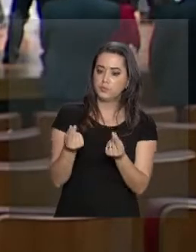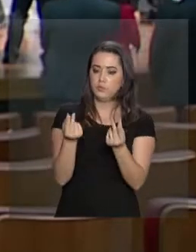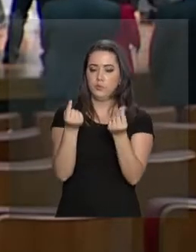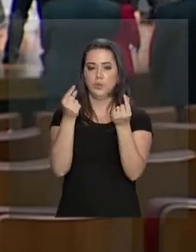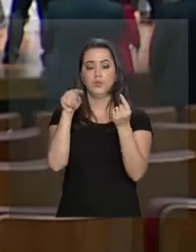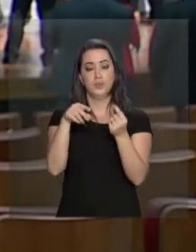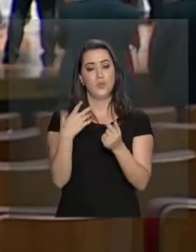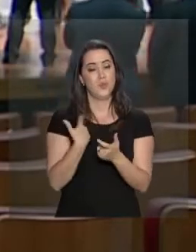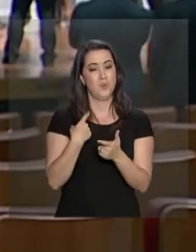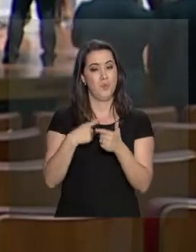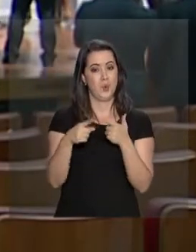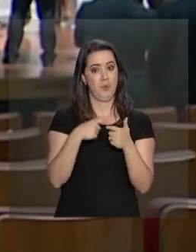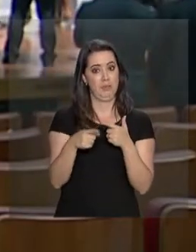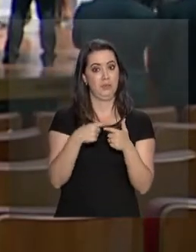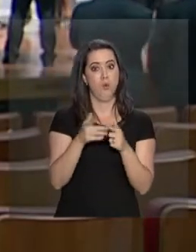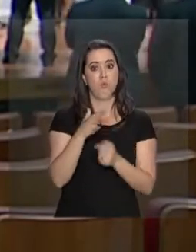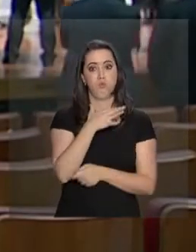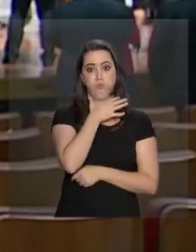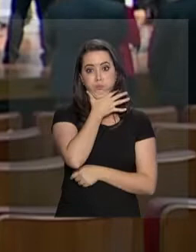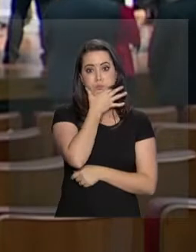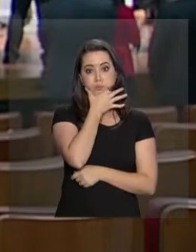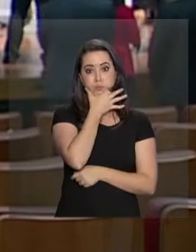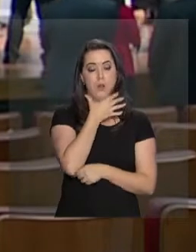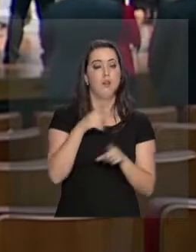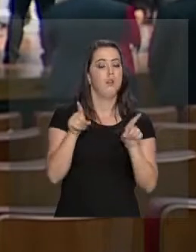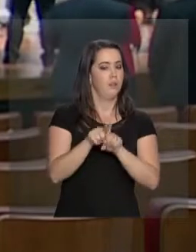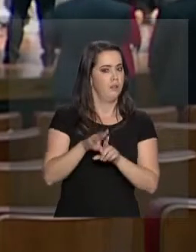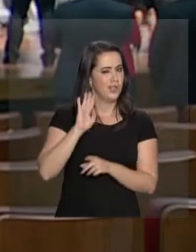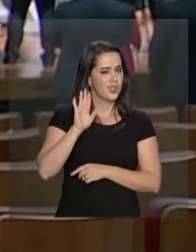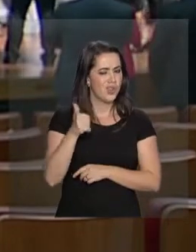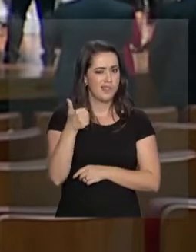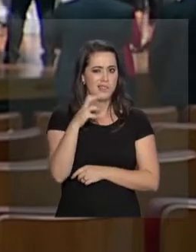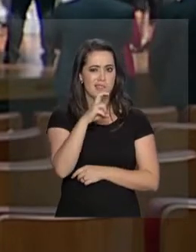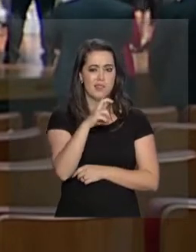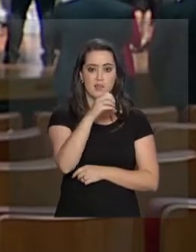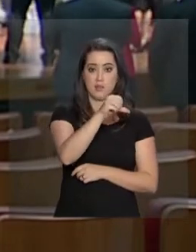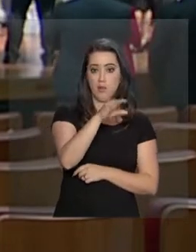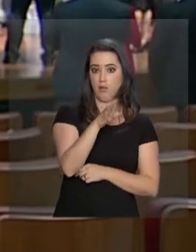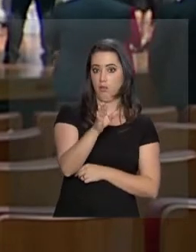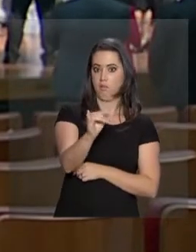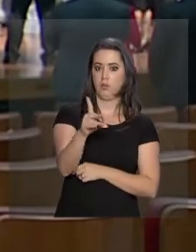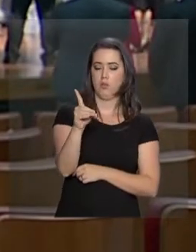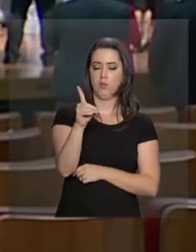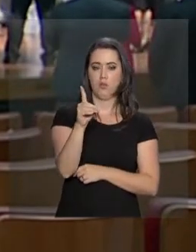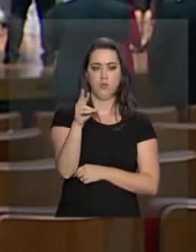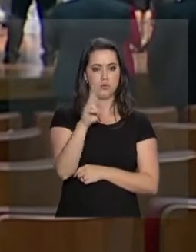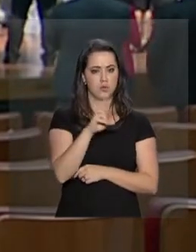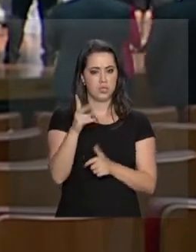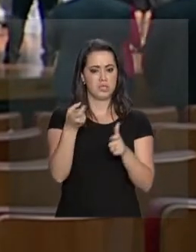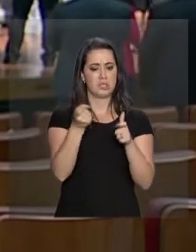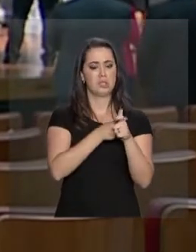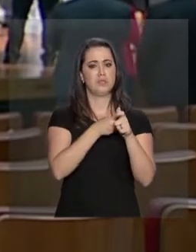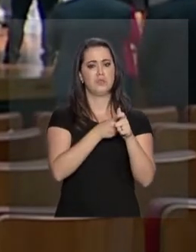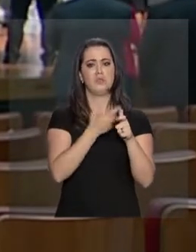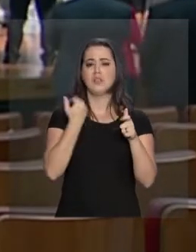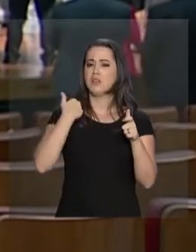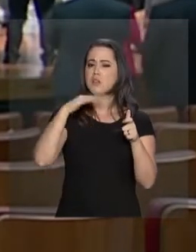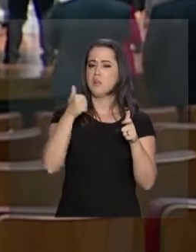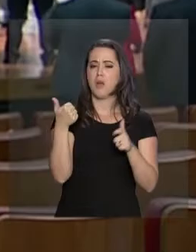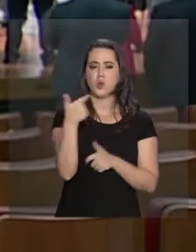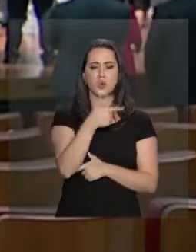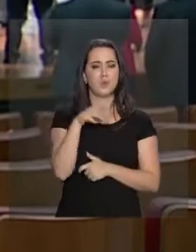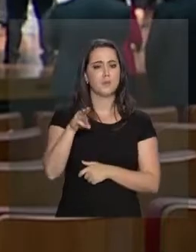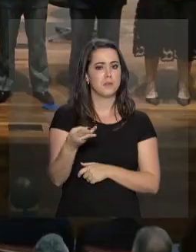públicas no vermelho, previsto em 159 bilhões de reais, e um país com mais de 12 milhões de